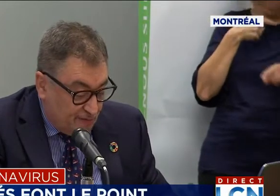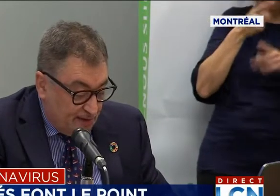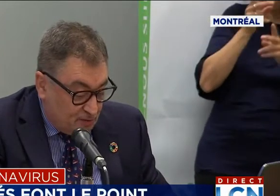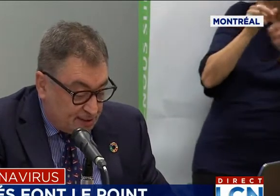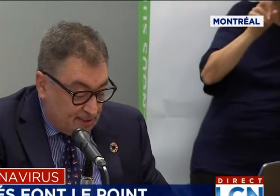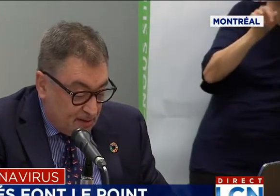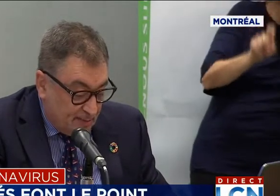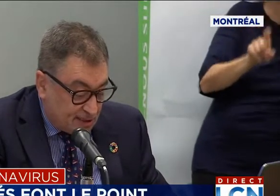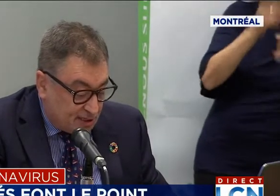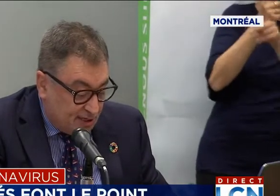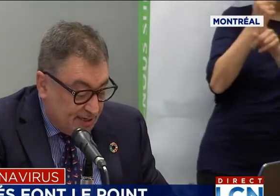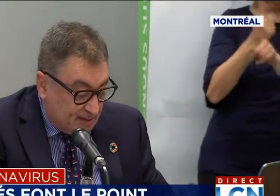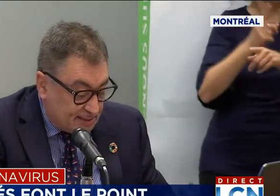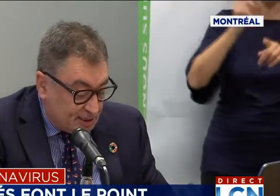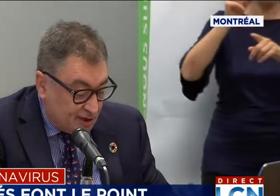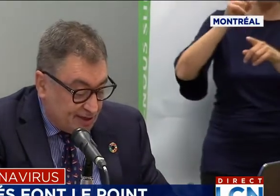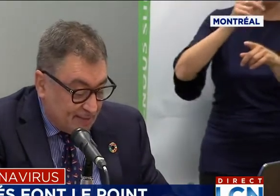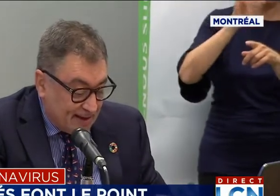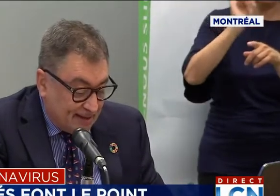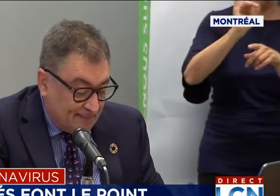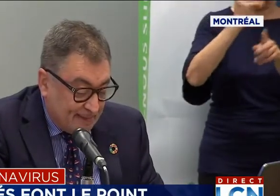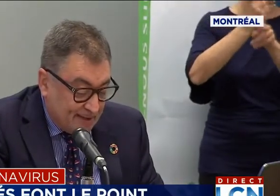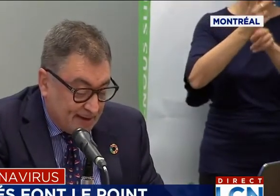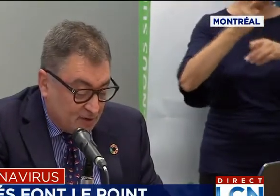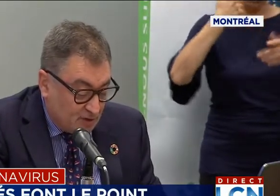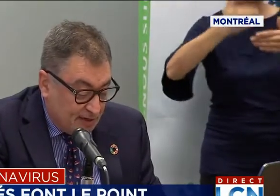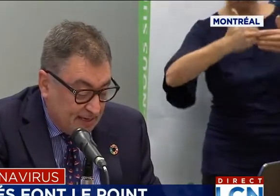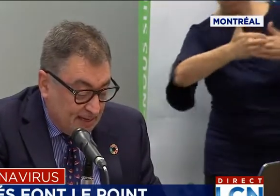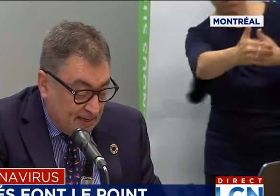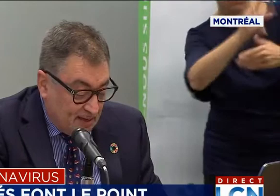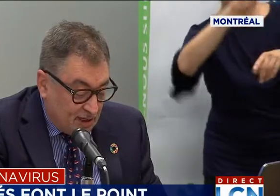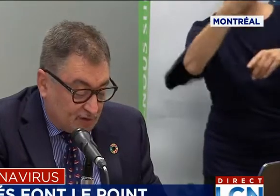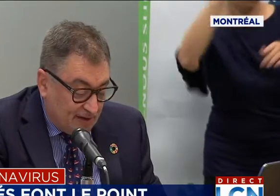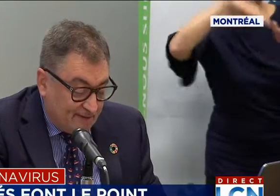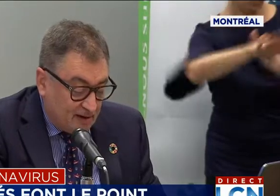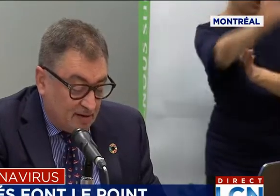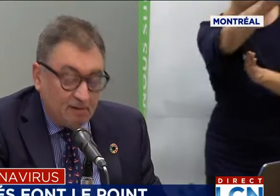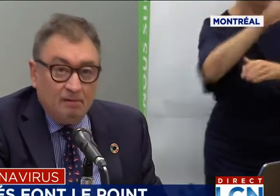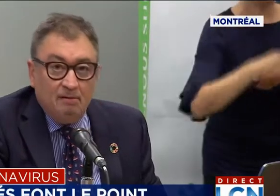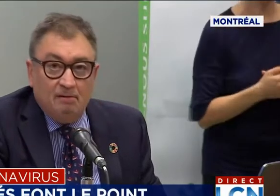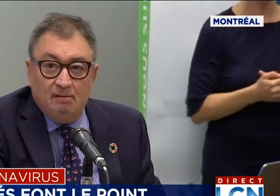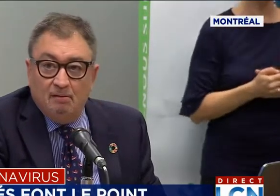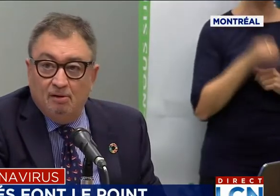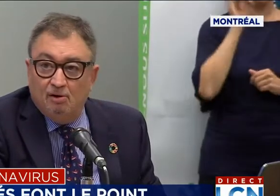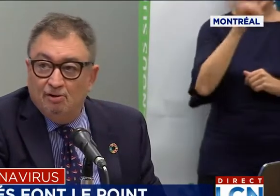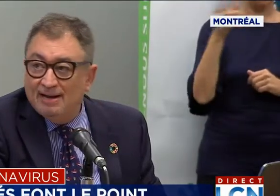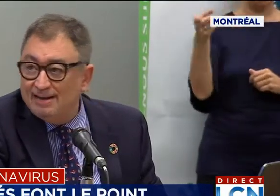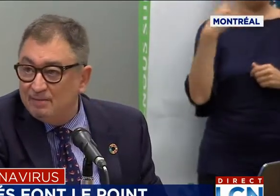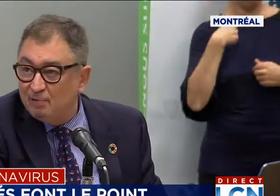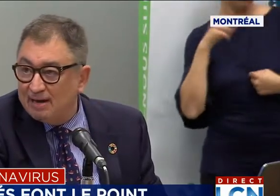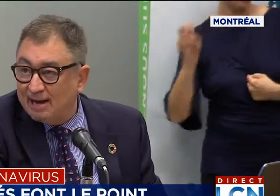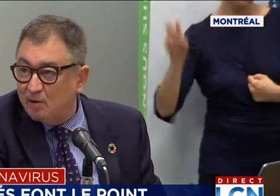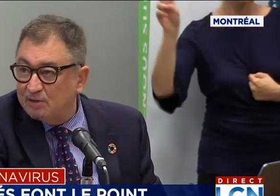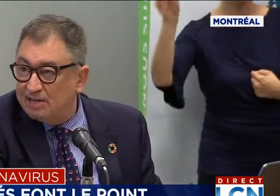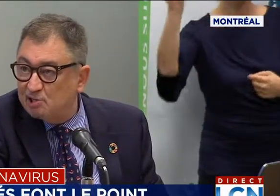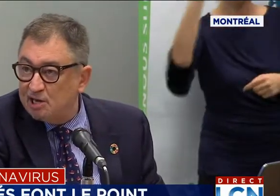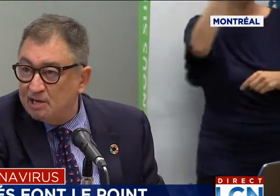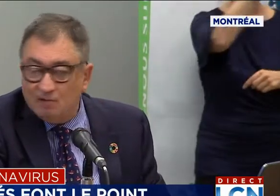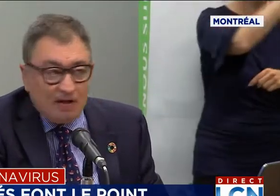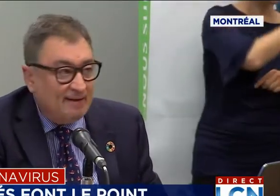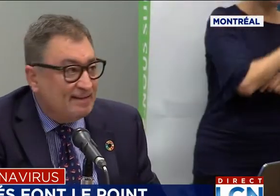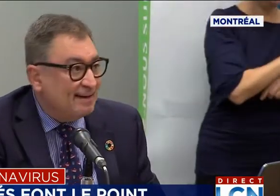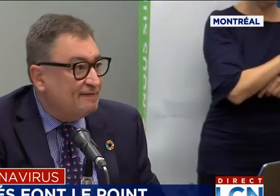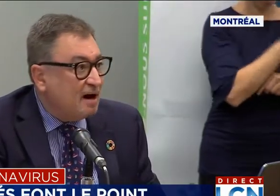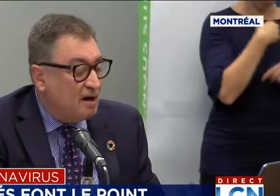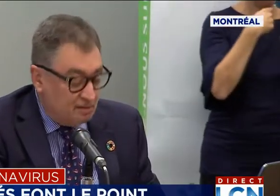Je voulais aussi mentionner, c'est sûr que dans ma tournée, je voulais faire un allée pour aller rencontrer des